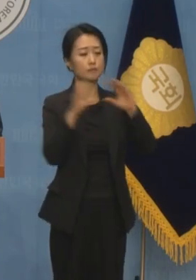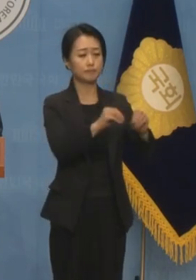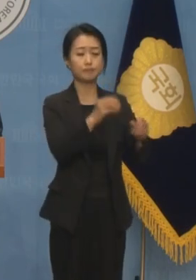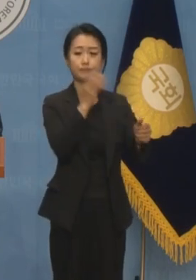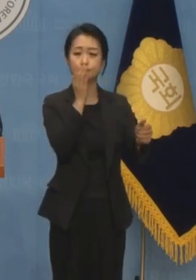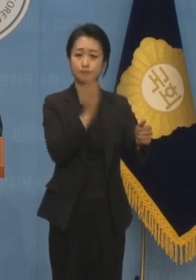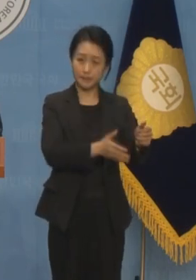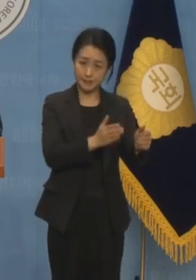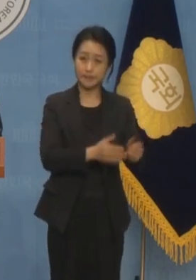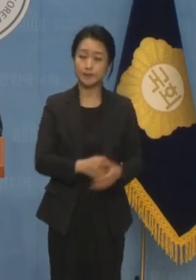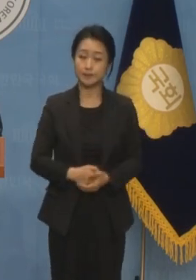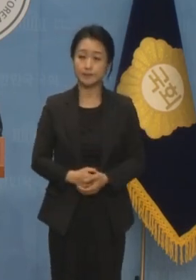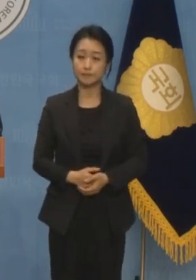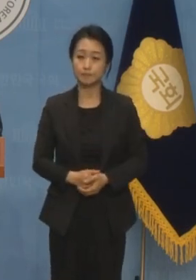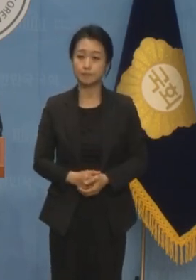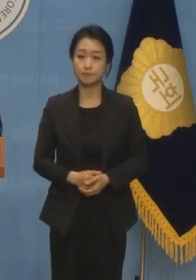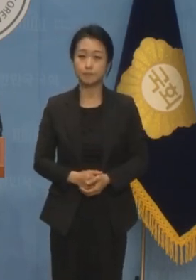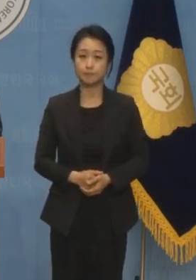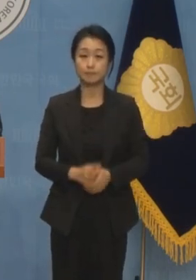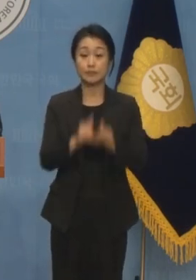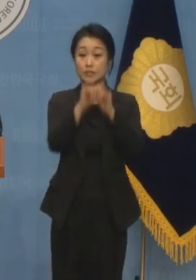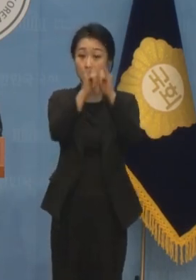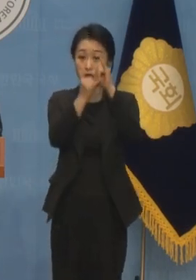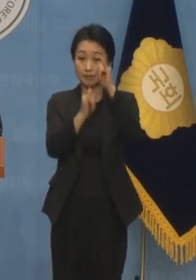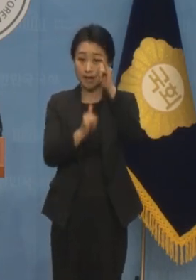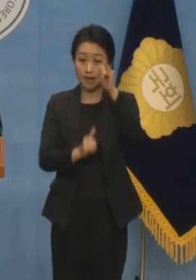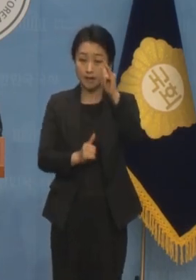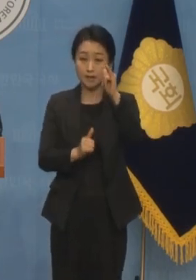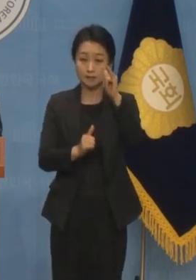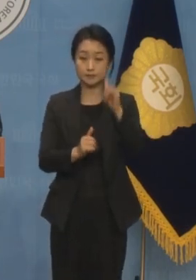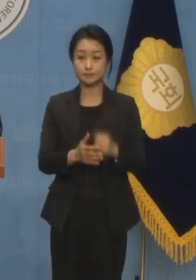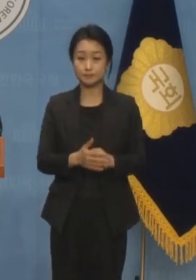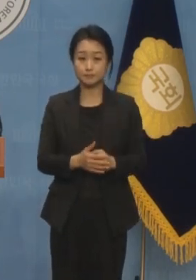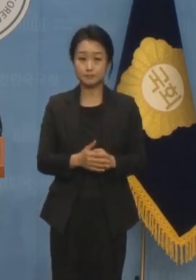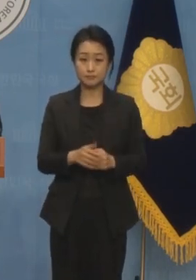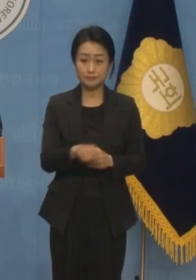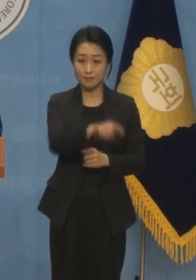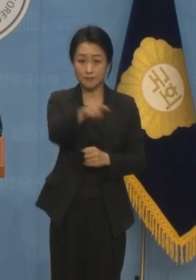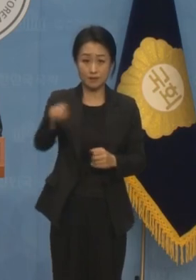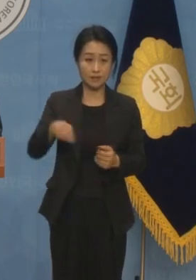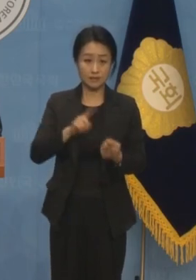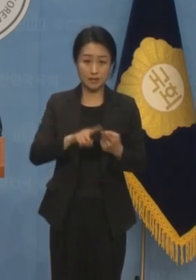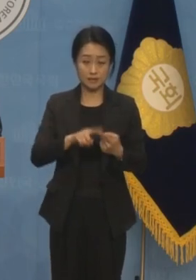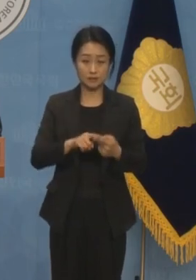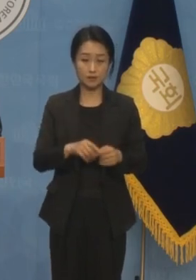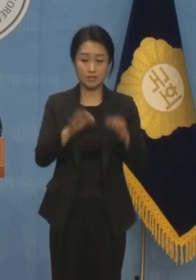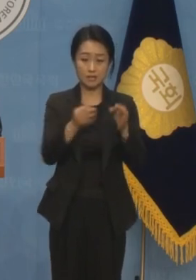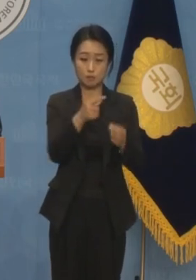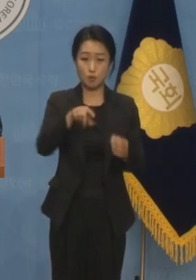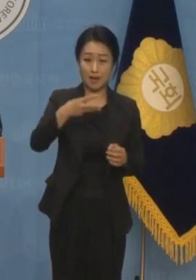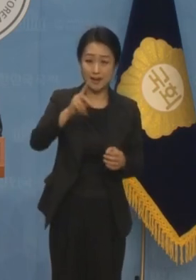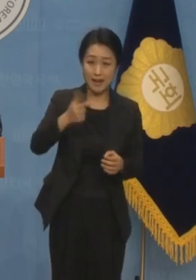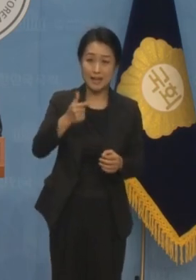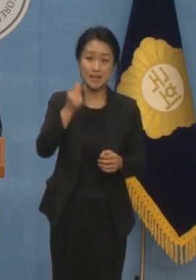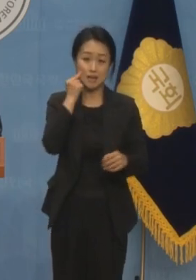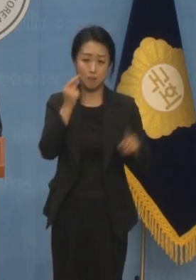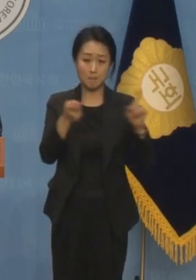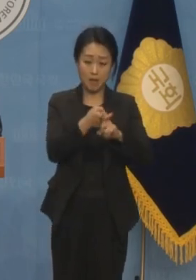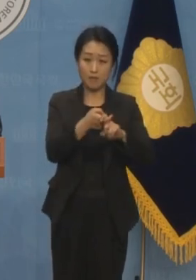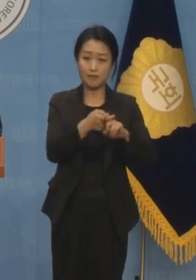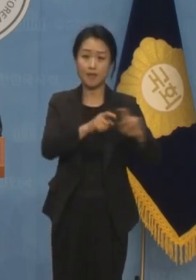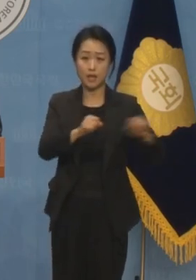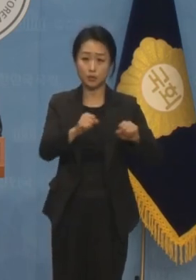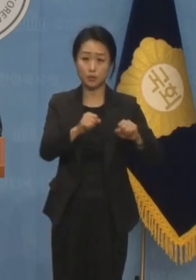중지하십시오. 역사에 어두운 대중들을 상대로 계속해서 기만란의 친일 행적과 제자들을